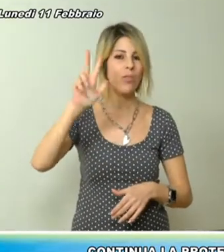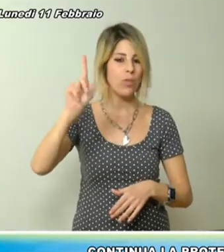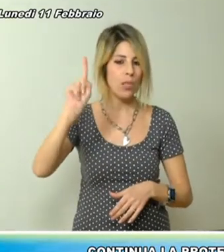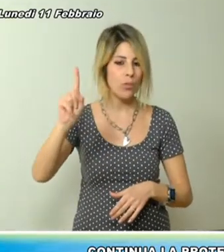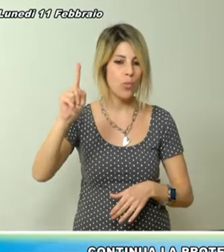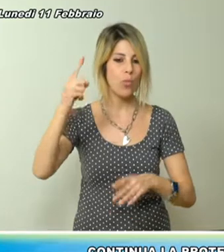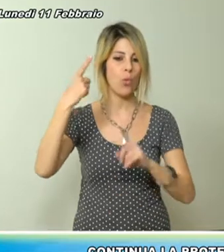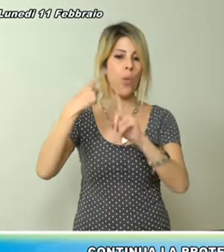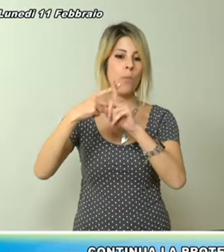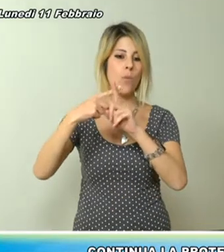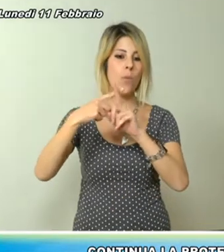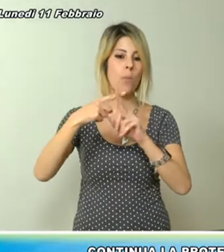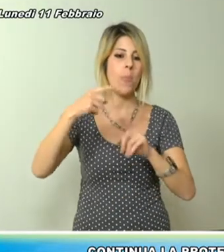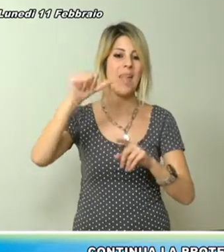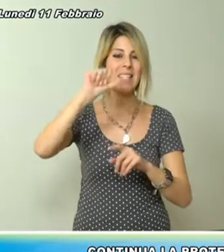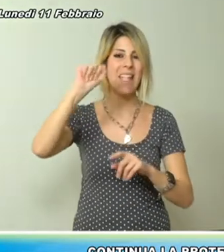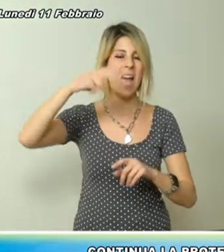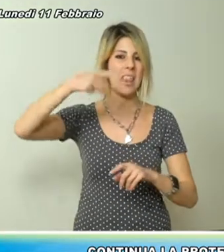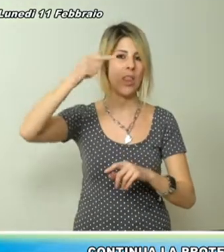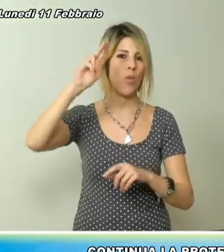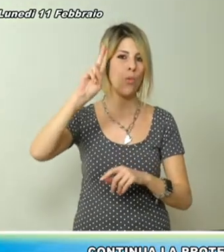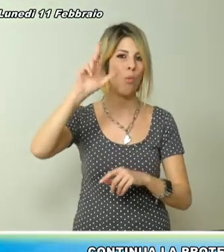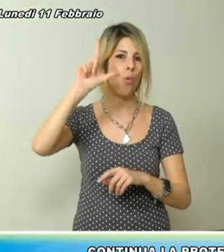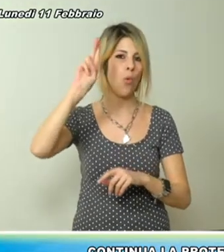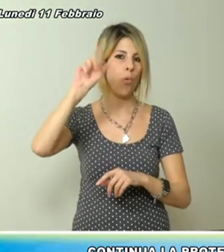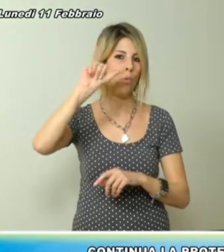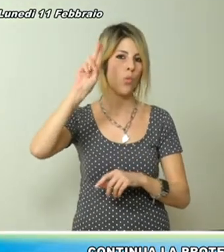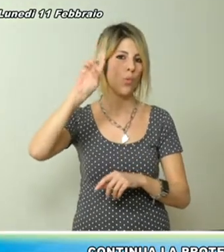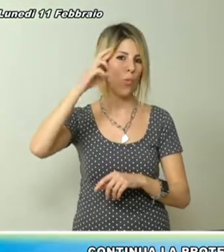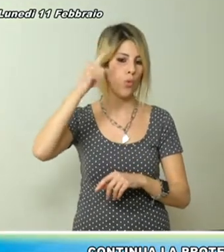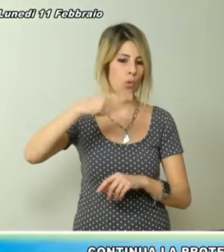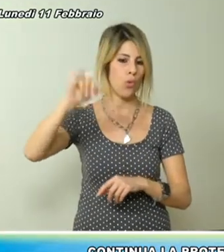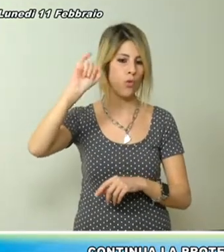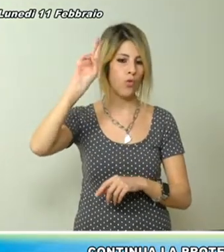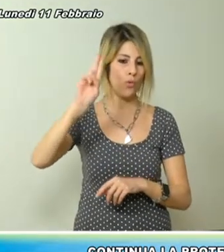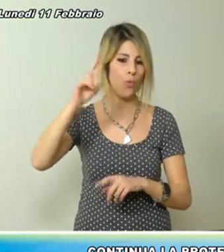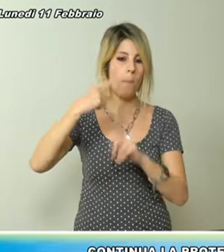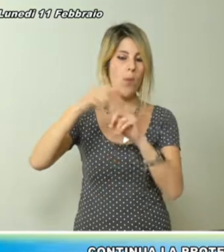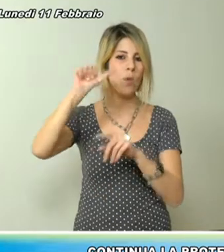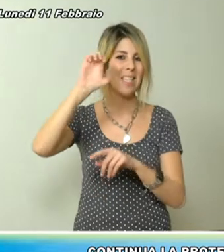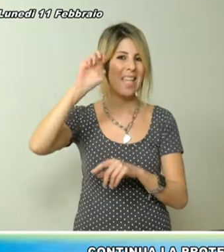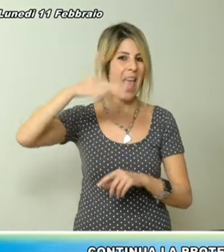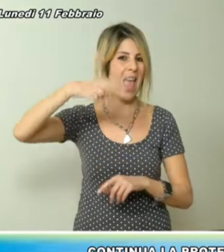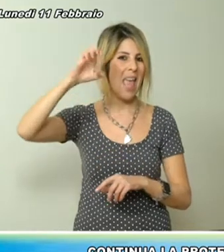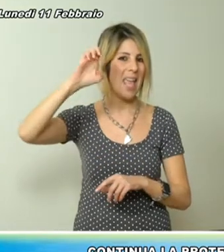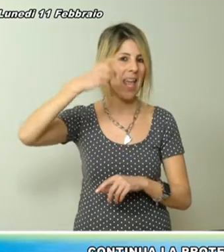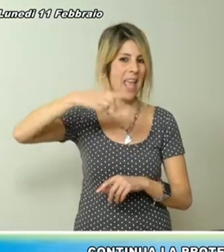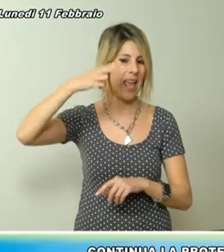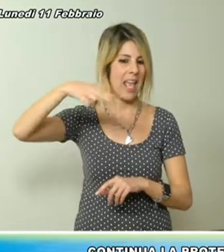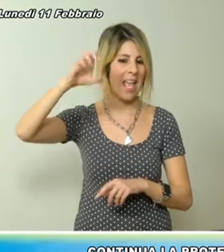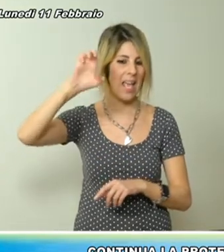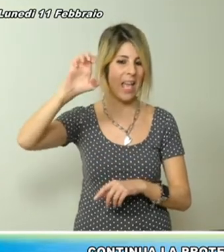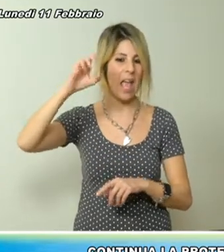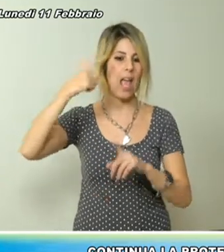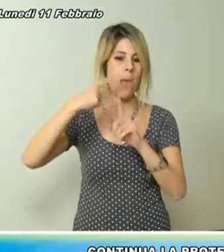131 di Cien, a Sant'Ulusurgiu, a Seneghe, a San Nicolò d'Arcidano,